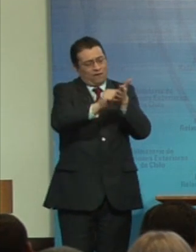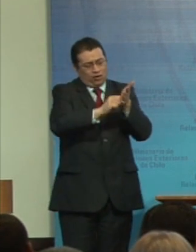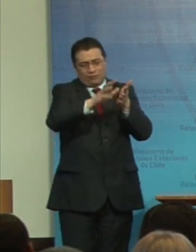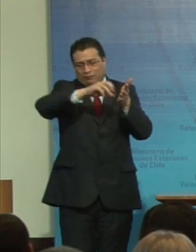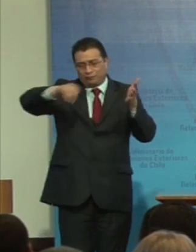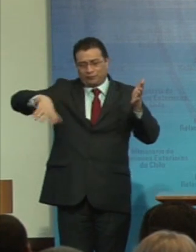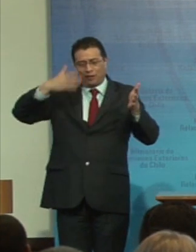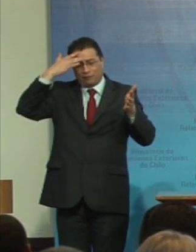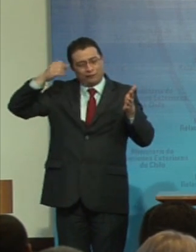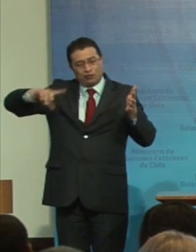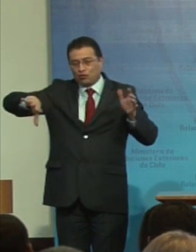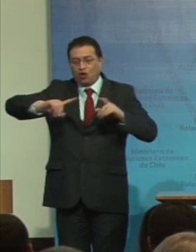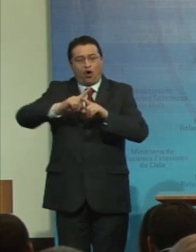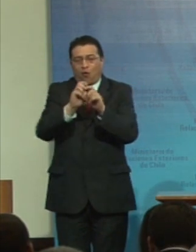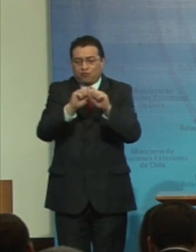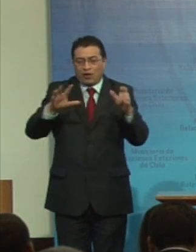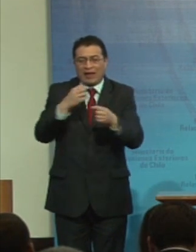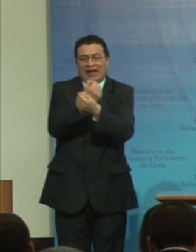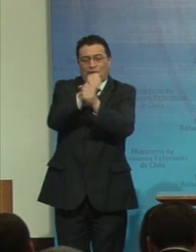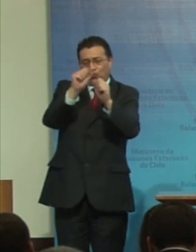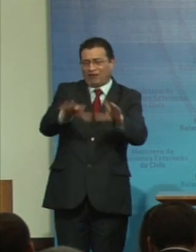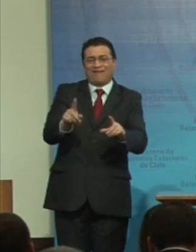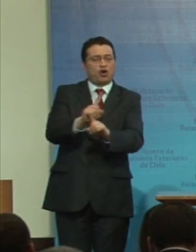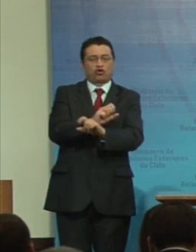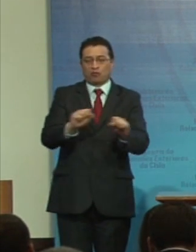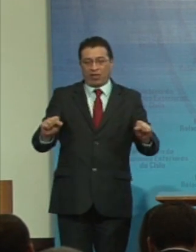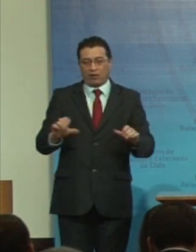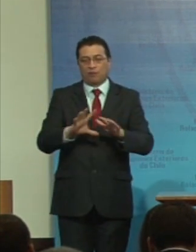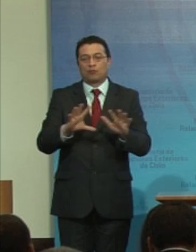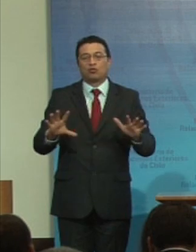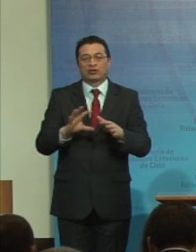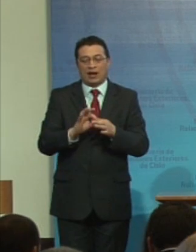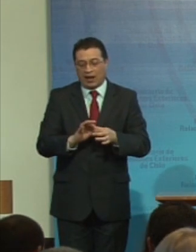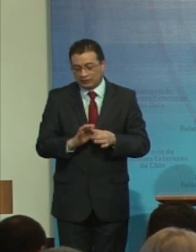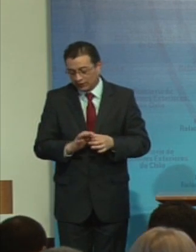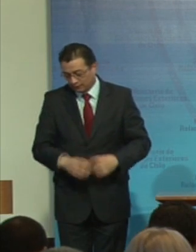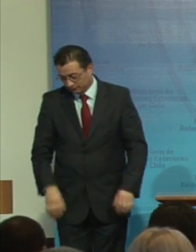inderogables e irrenunciables muchas gracias